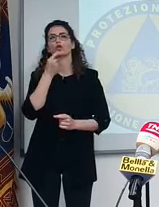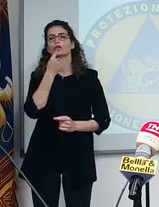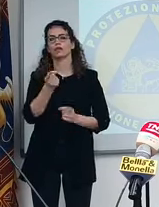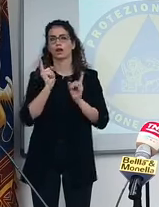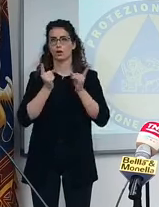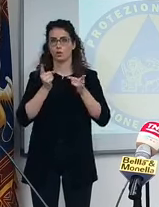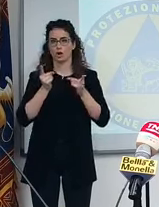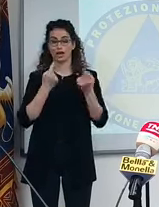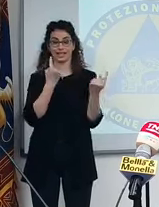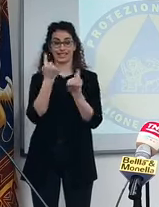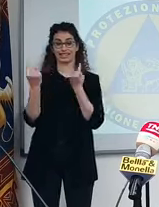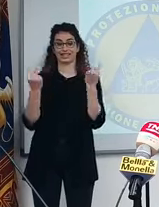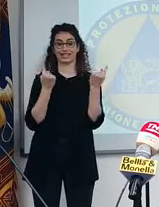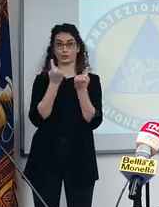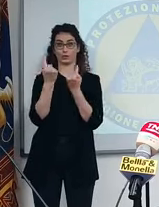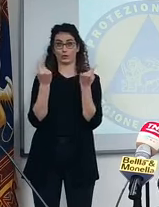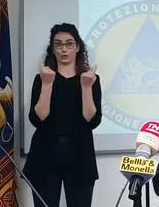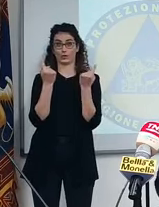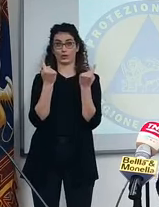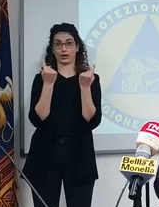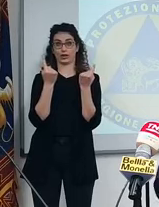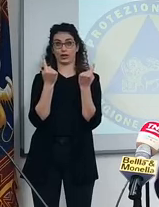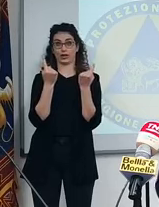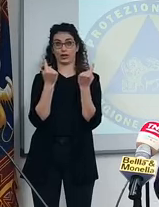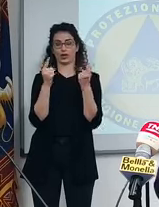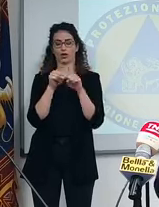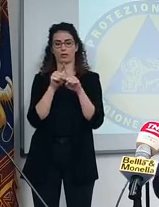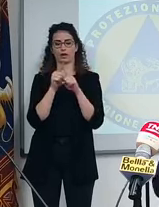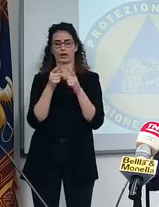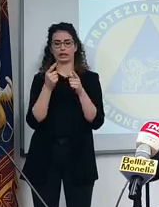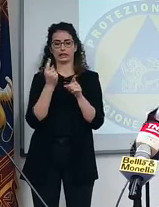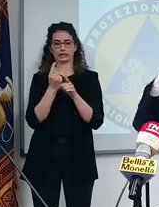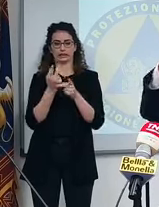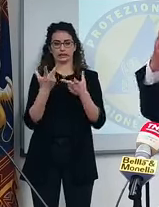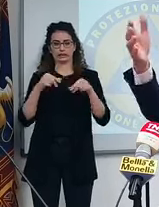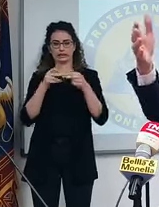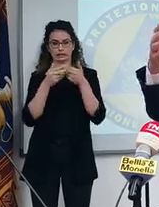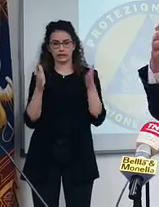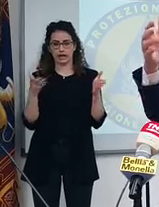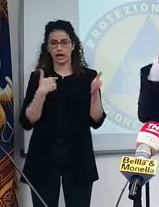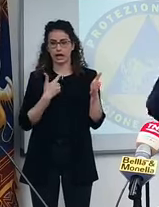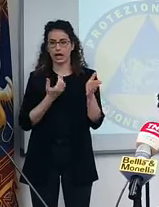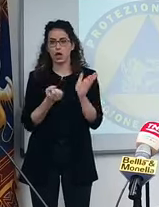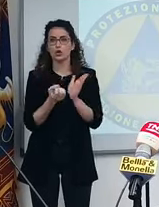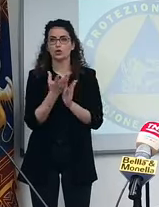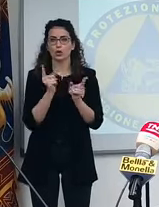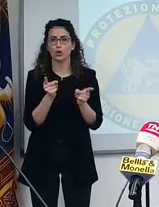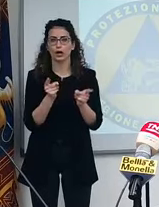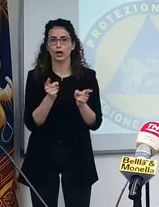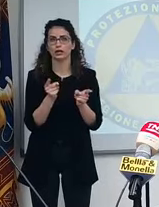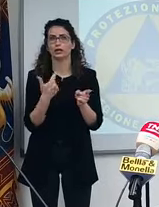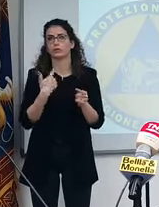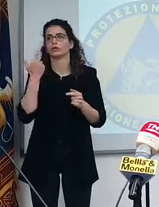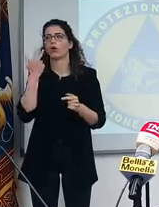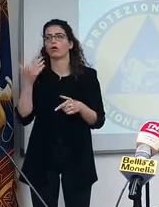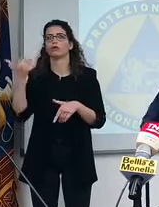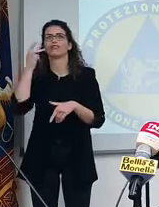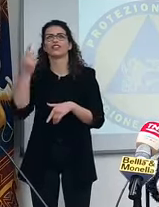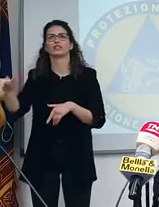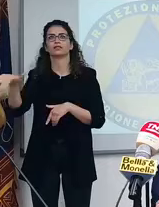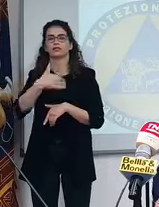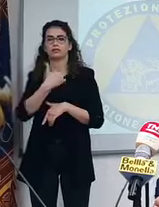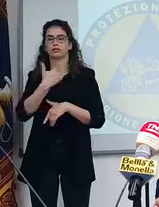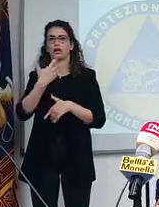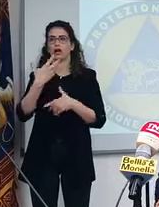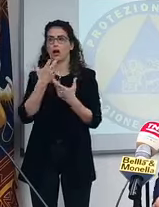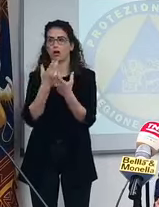quello di una ripartenza non sai cosa accadrà, perché comunque la ripartenza la vediamo la strada piena, no? Abbiamo